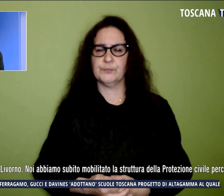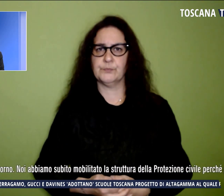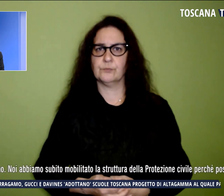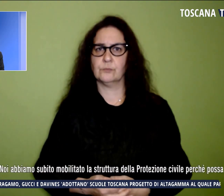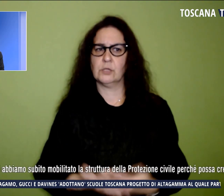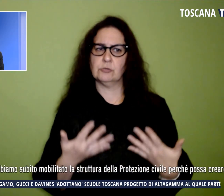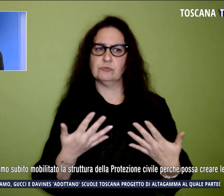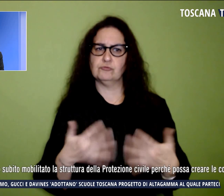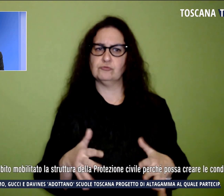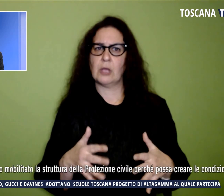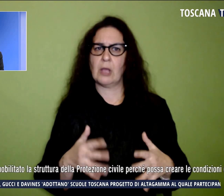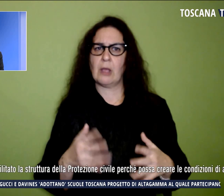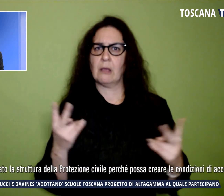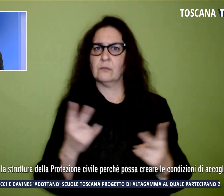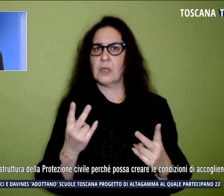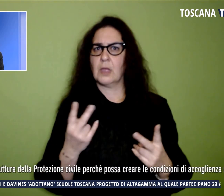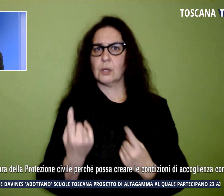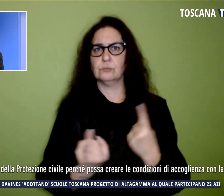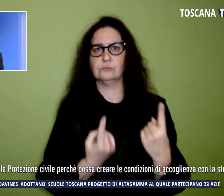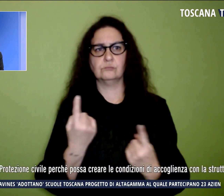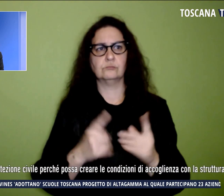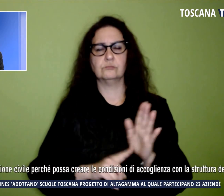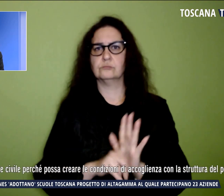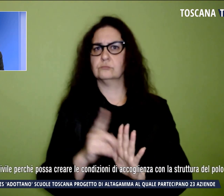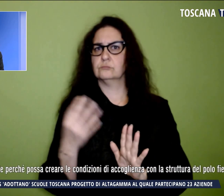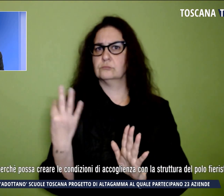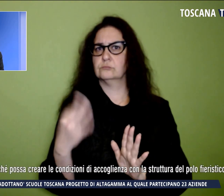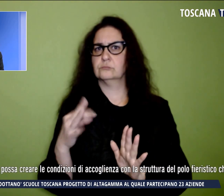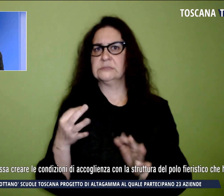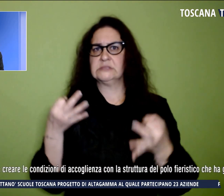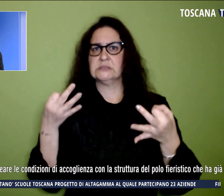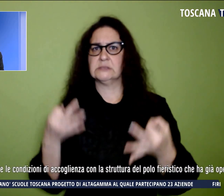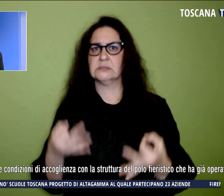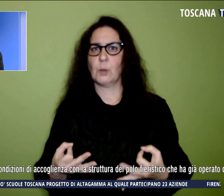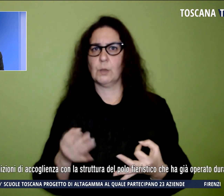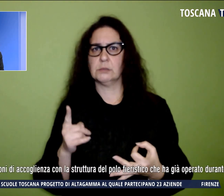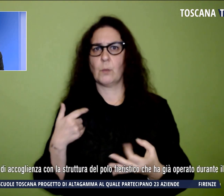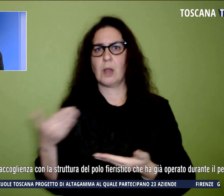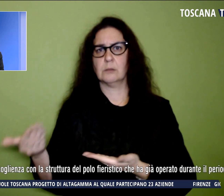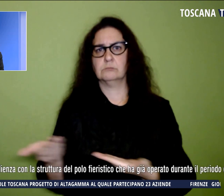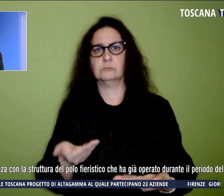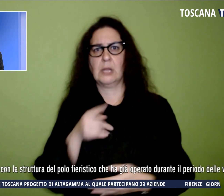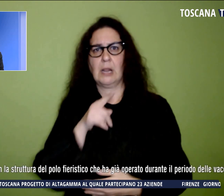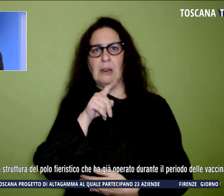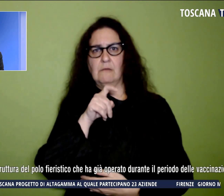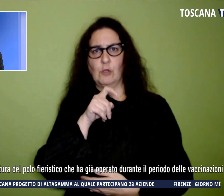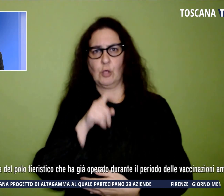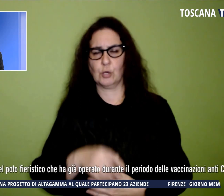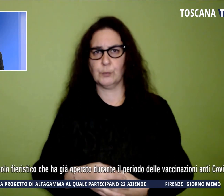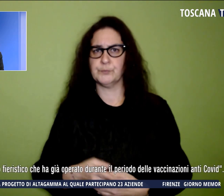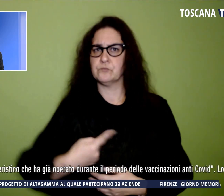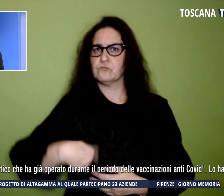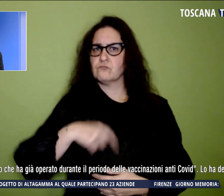condizioni di assoluta efficienza e sicurezza l'accoglienza a Livorno. Abbiamo mobilitato la